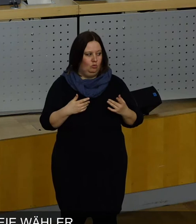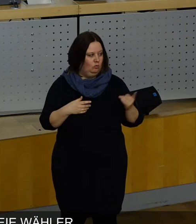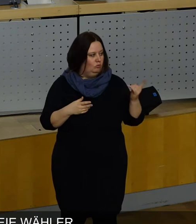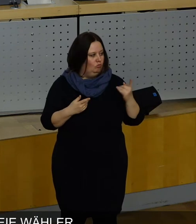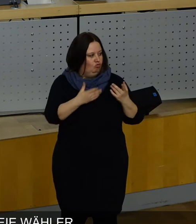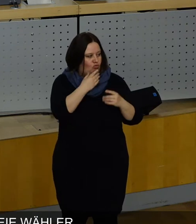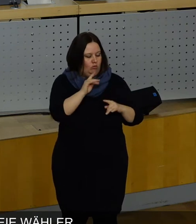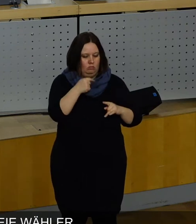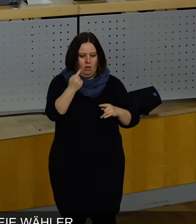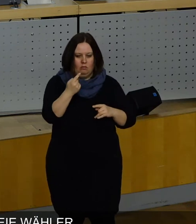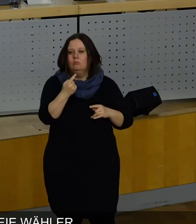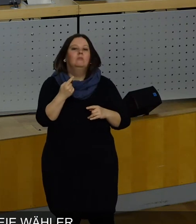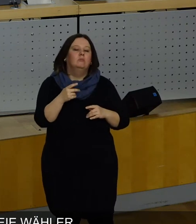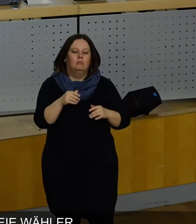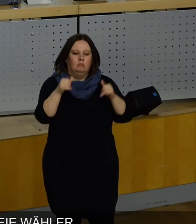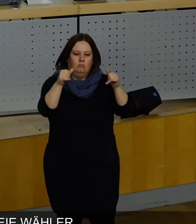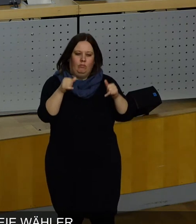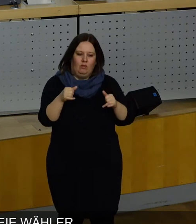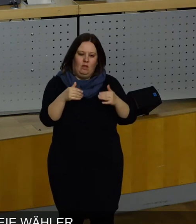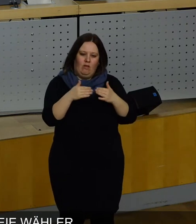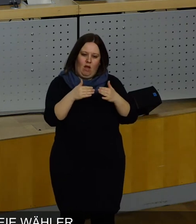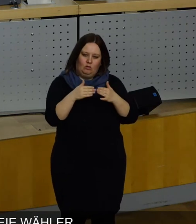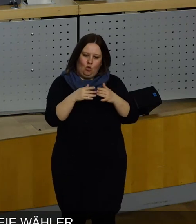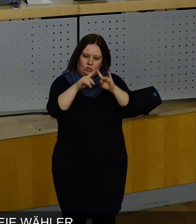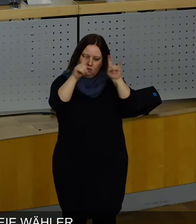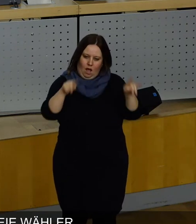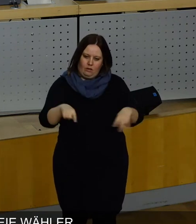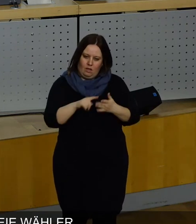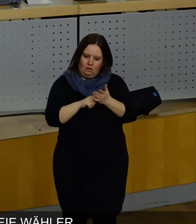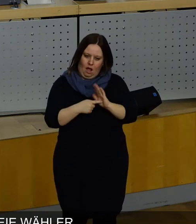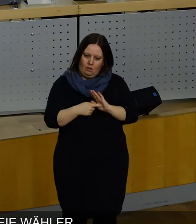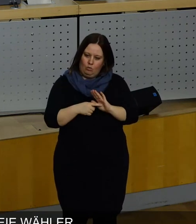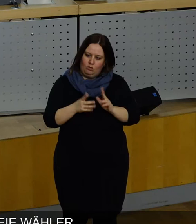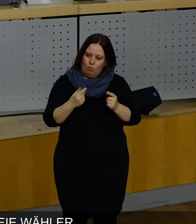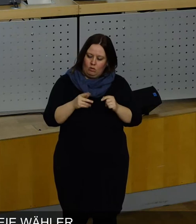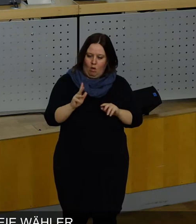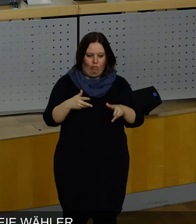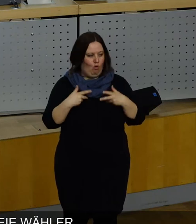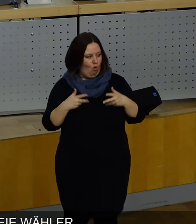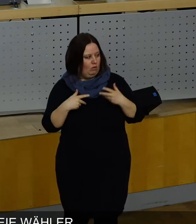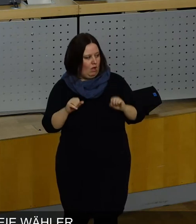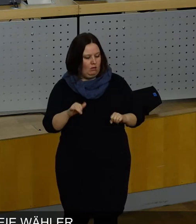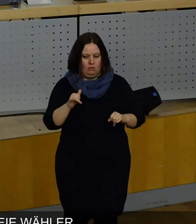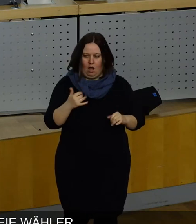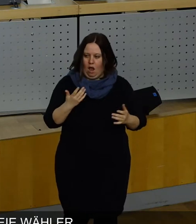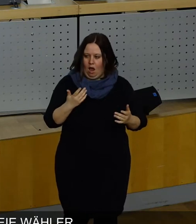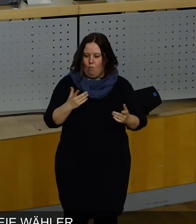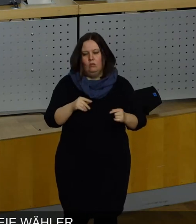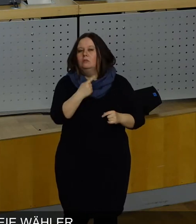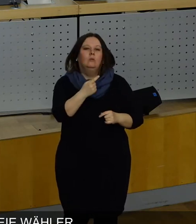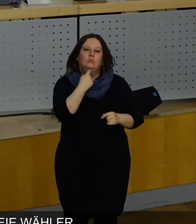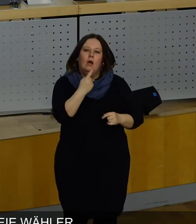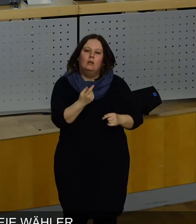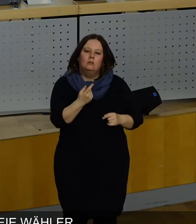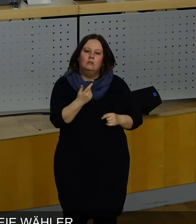Sie haben das wunderbar in Ihrem Post über die Fraktionsseite geteilt, Ihre Freude können wir absolut nachvollziehen, wo Sie